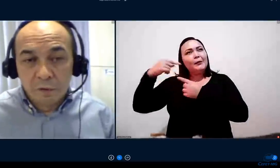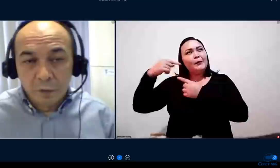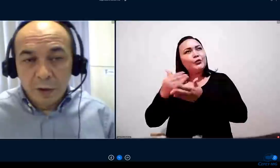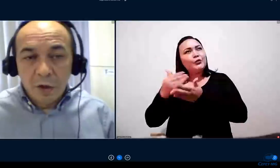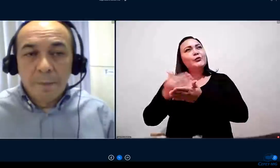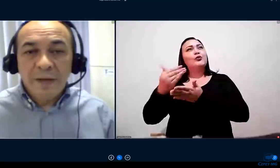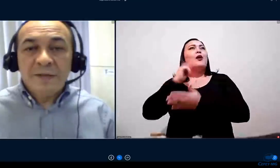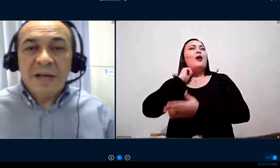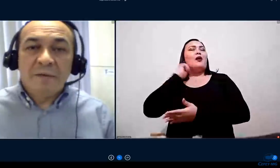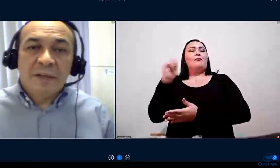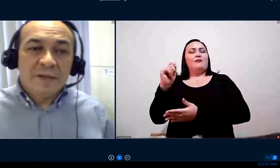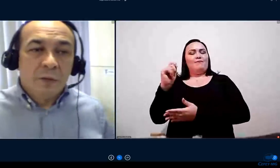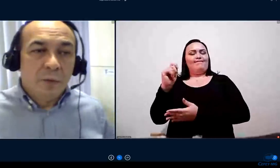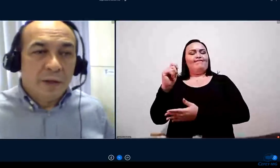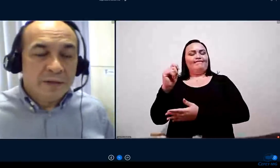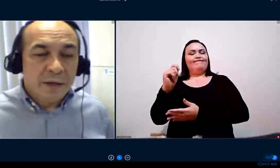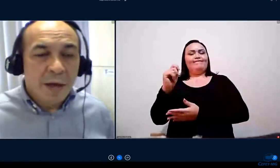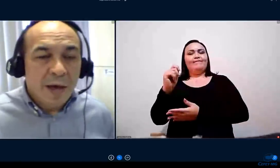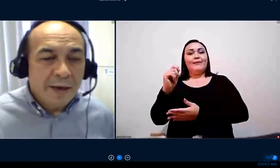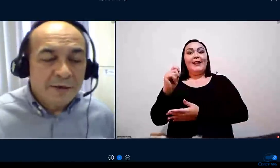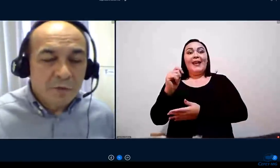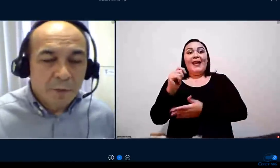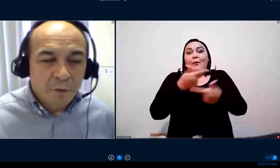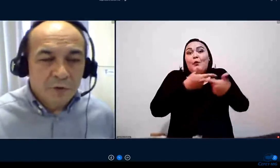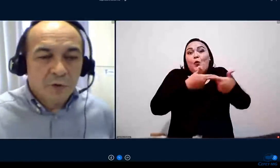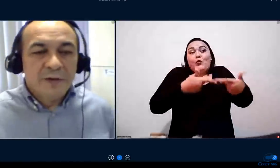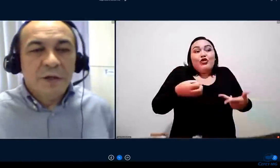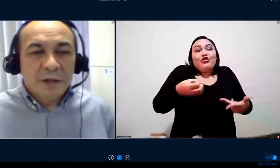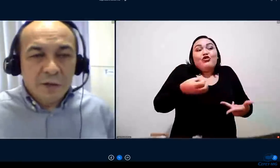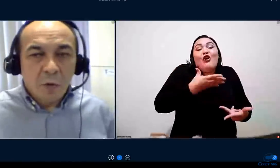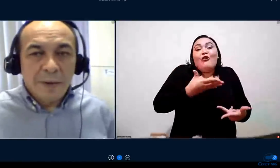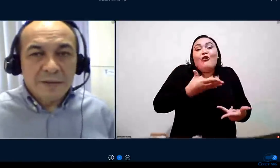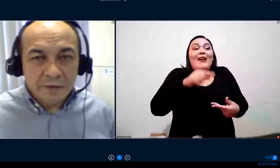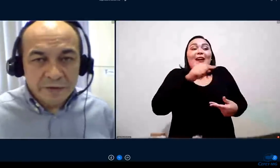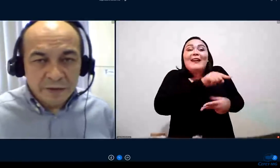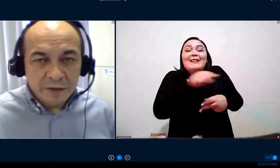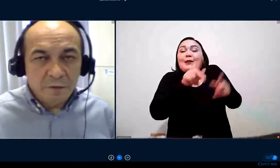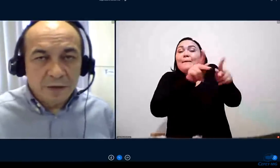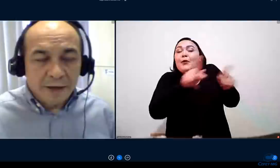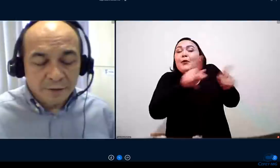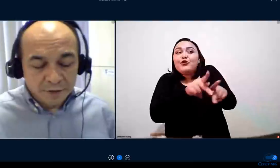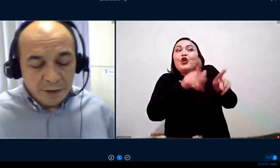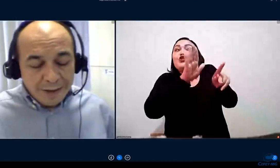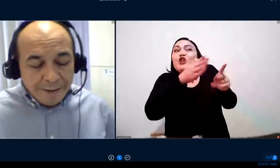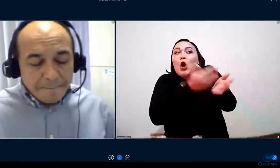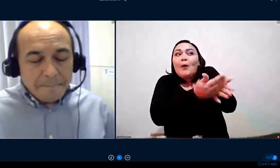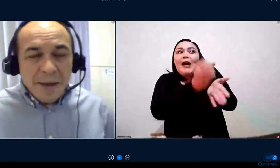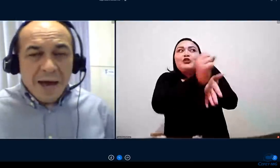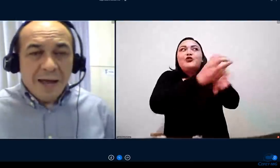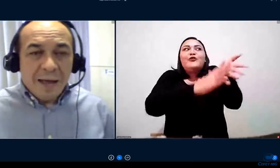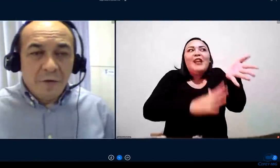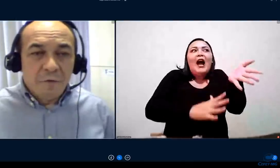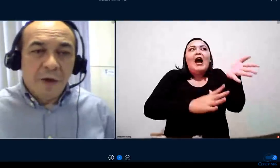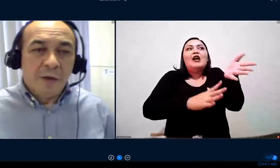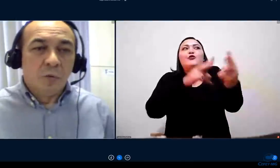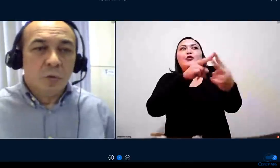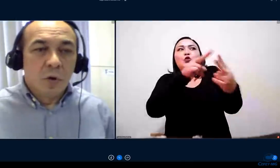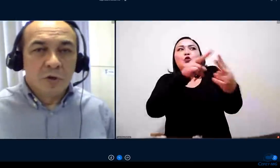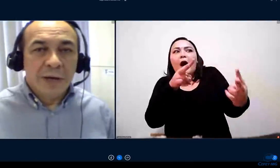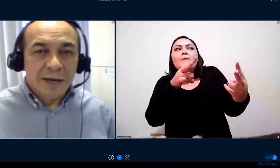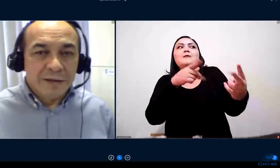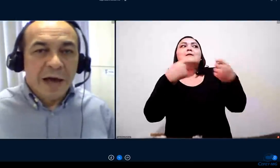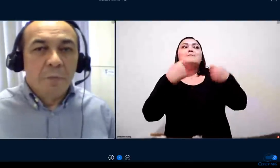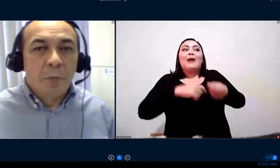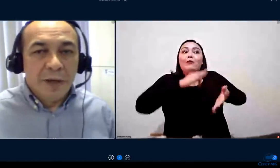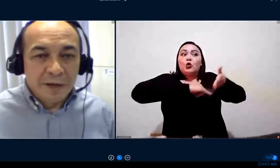novo, e eu precisava dar segurança a esses professores que já tinham começado essas atividades. para efeito do